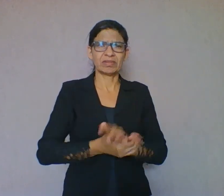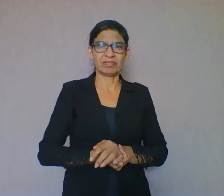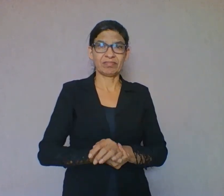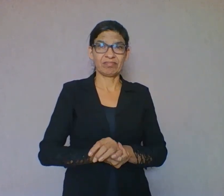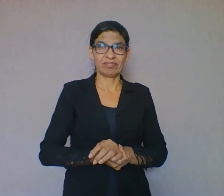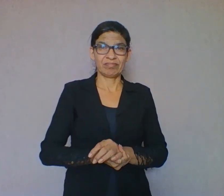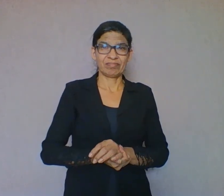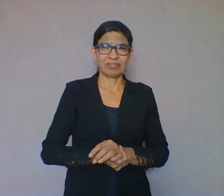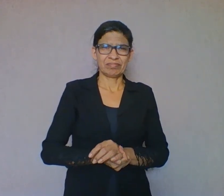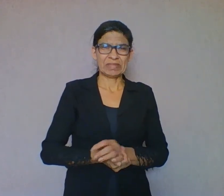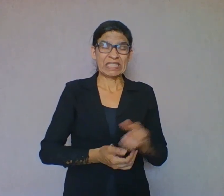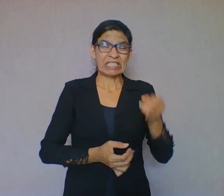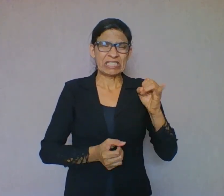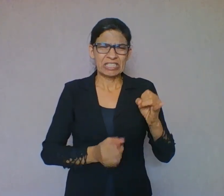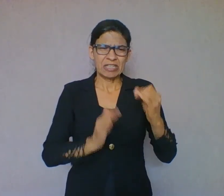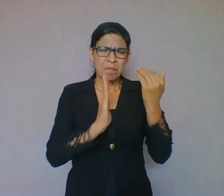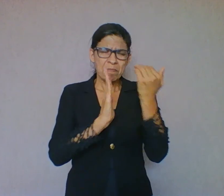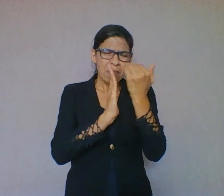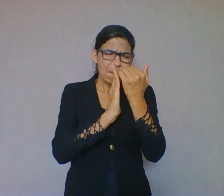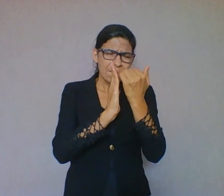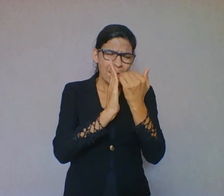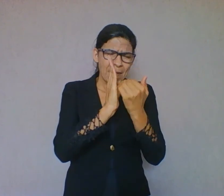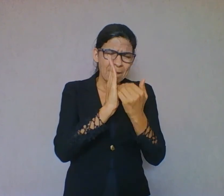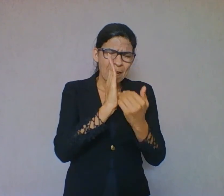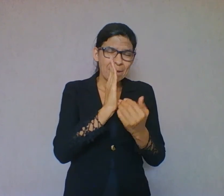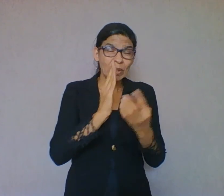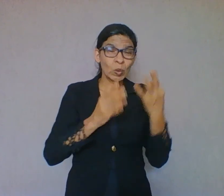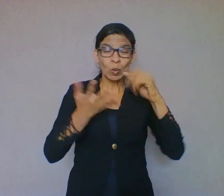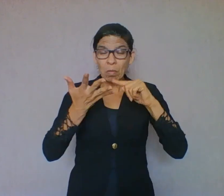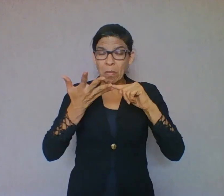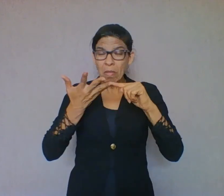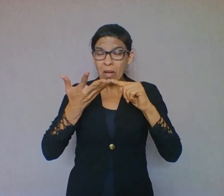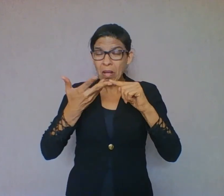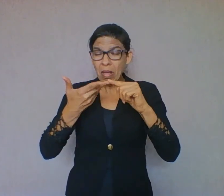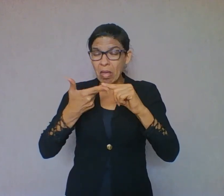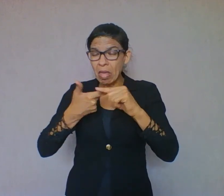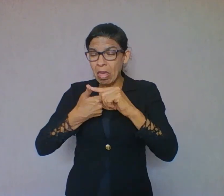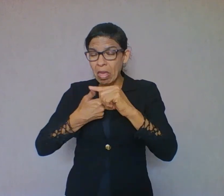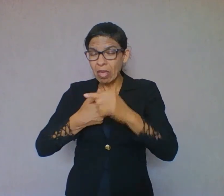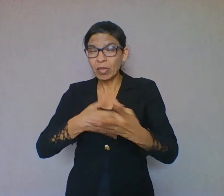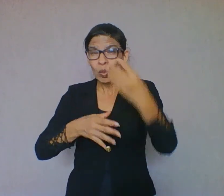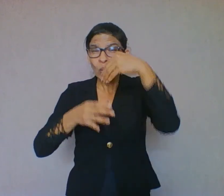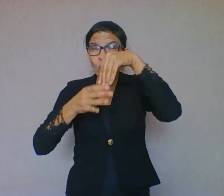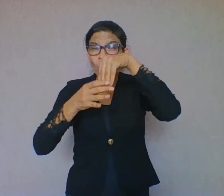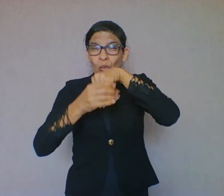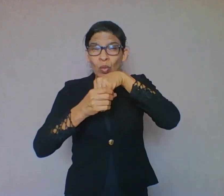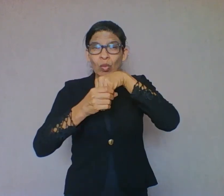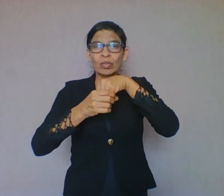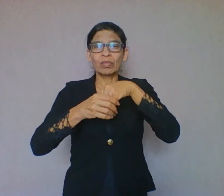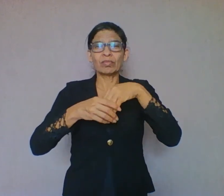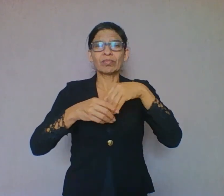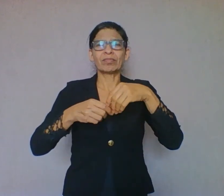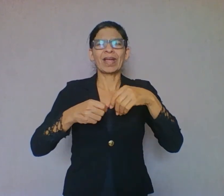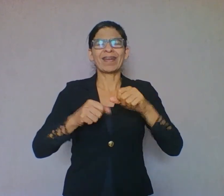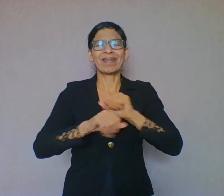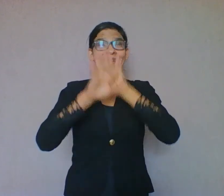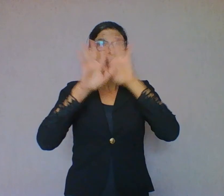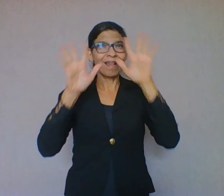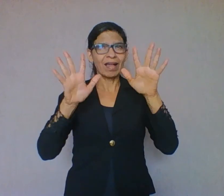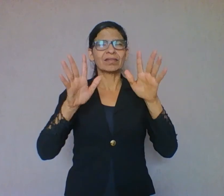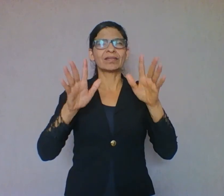sucesso no processo de leitura. Depois de tudo que foi falado sobre leitura, devemos entender que a leitura